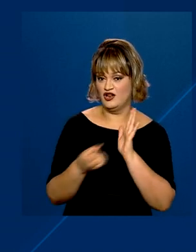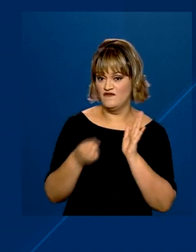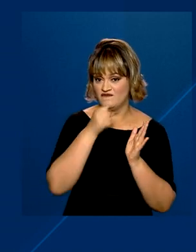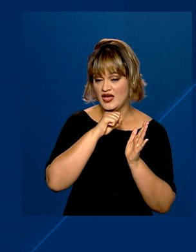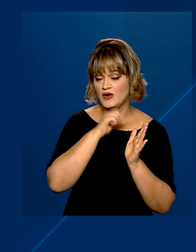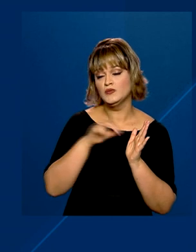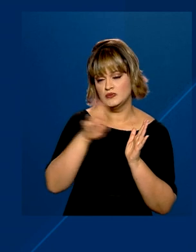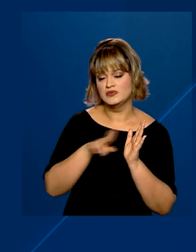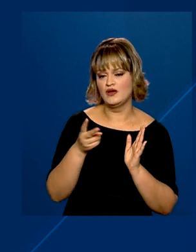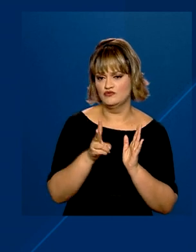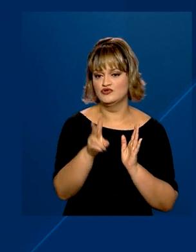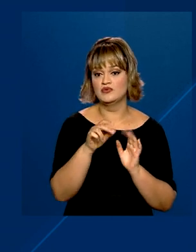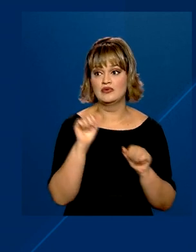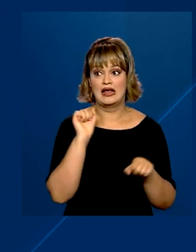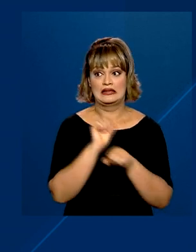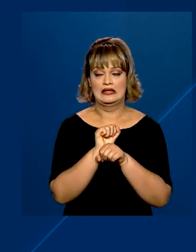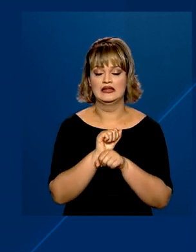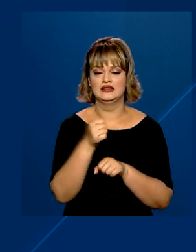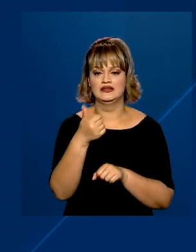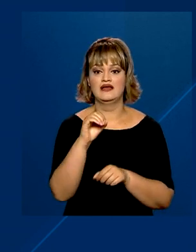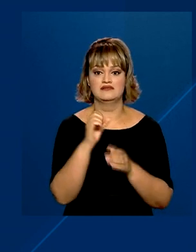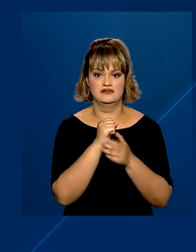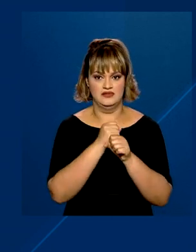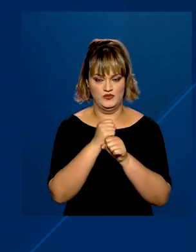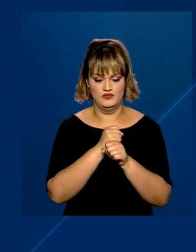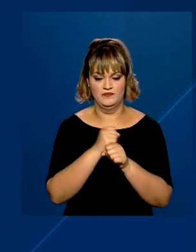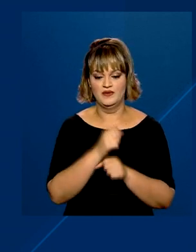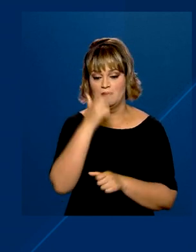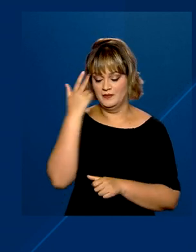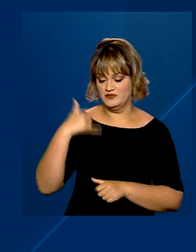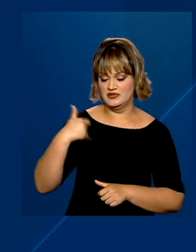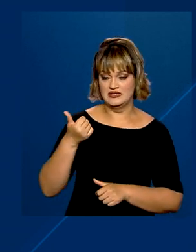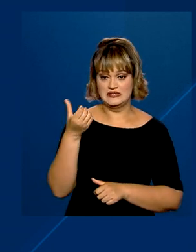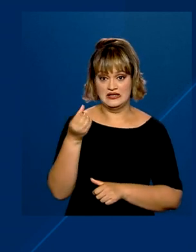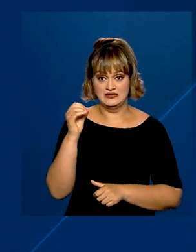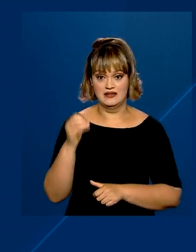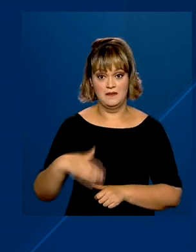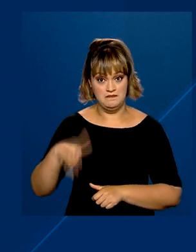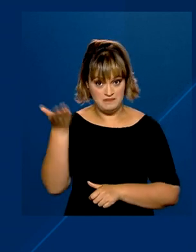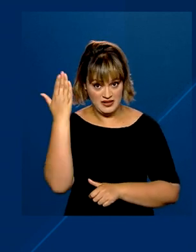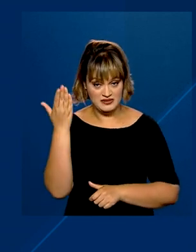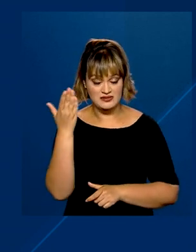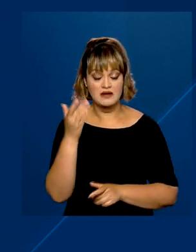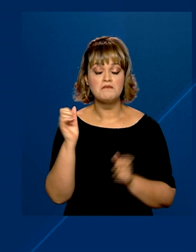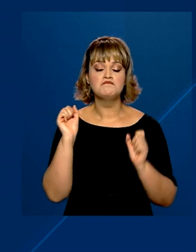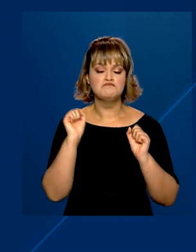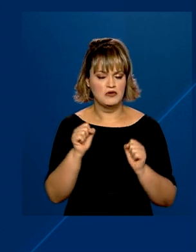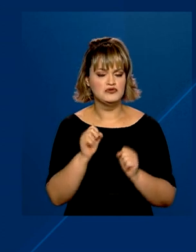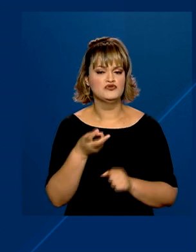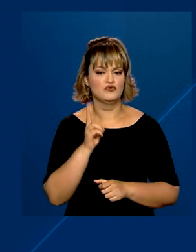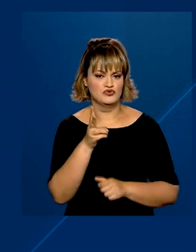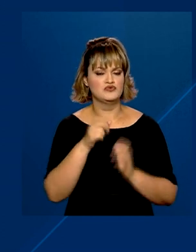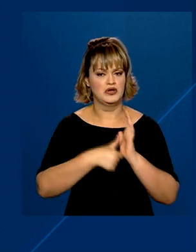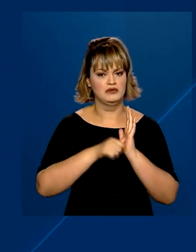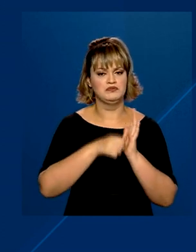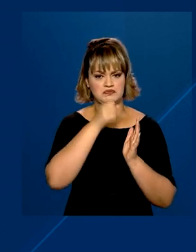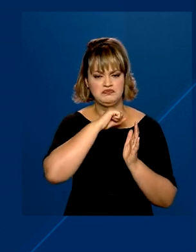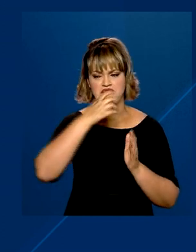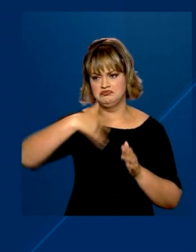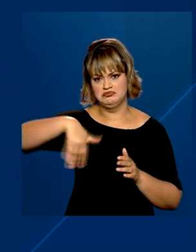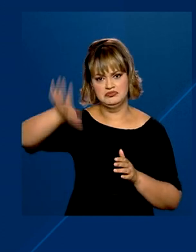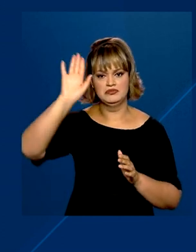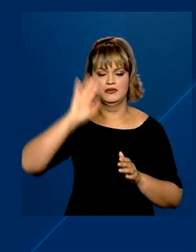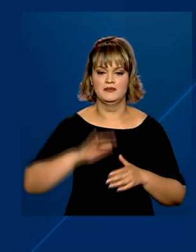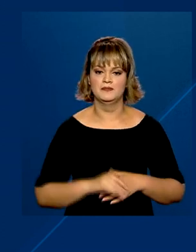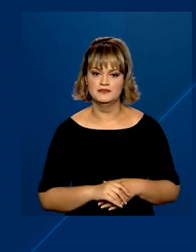continuar usando por até 10 anos. Pessoas com 60 anos ou mais poderão manter o documento anterior por tempo